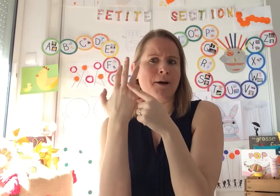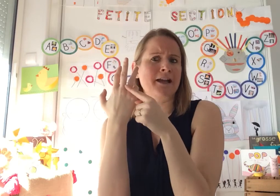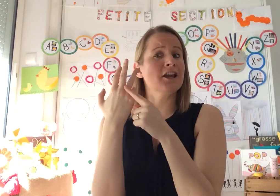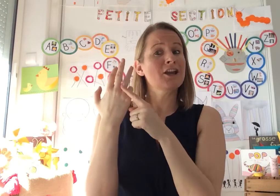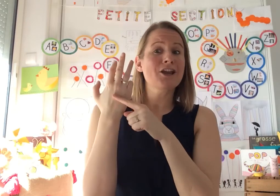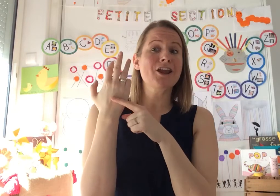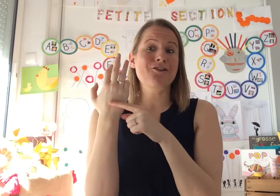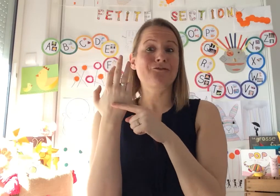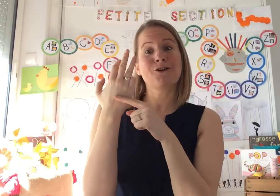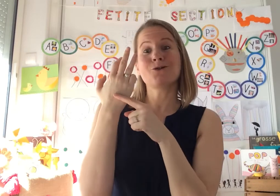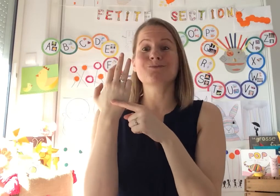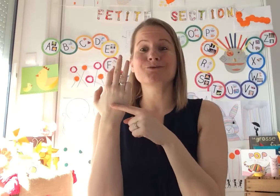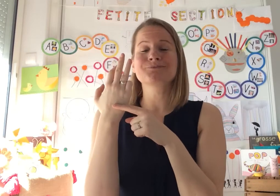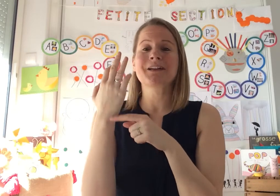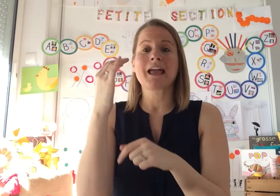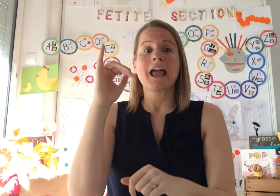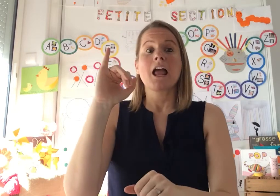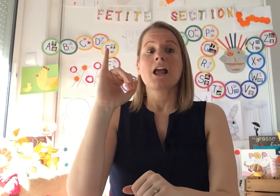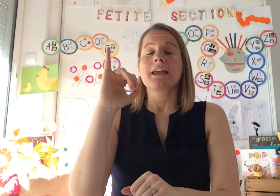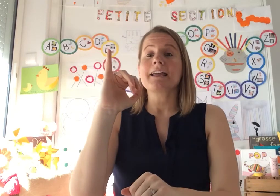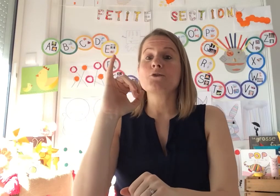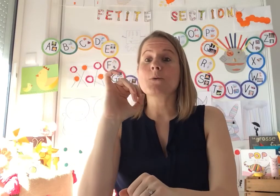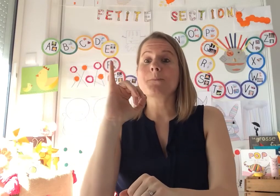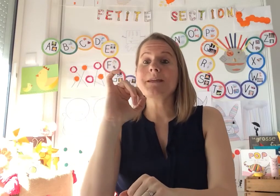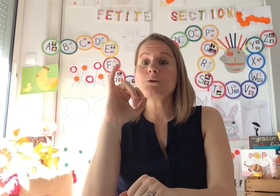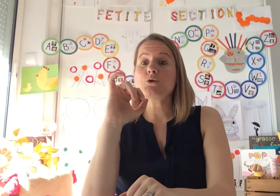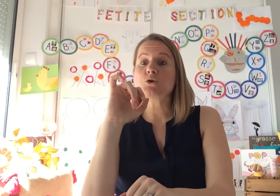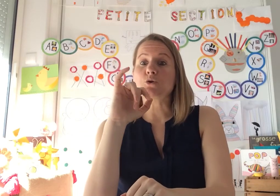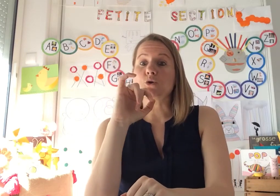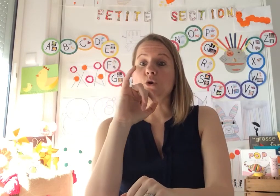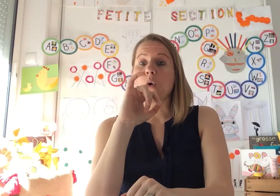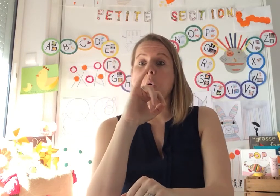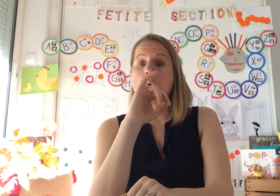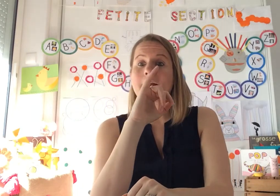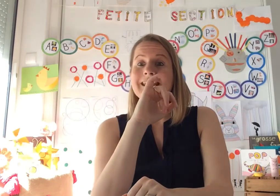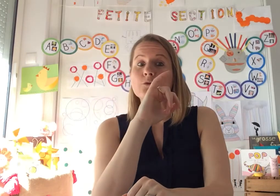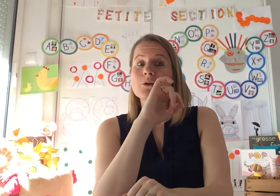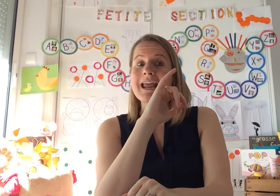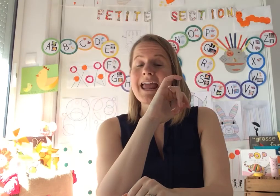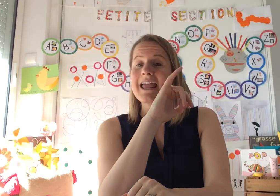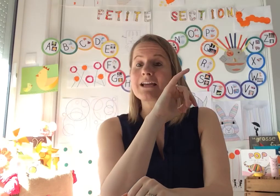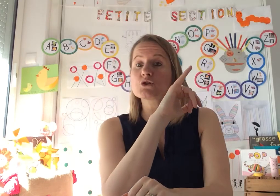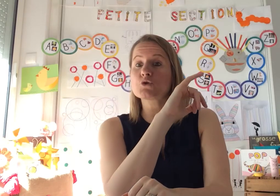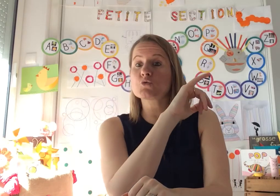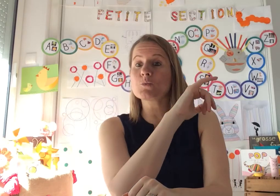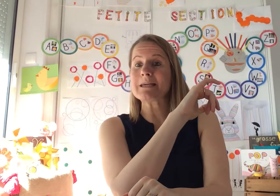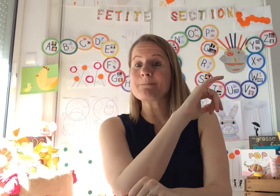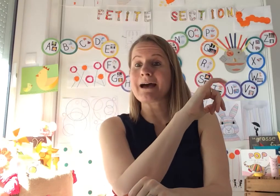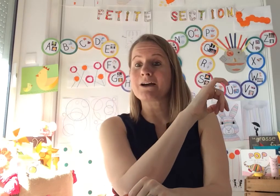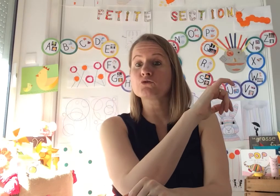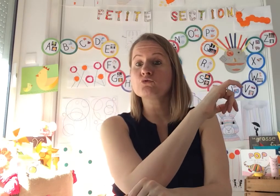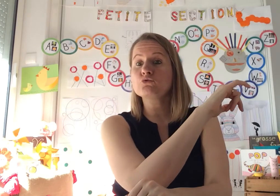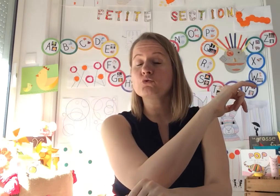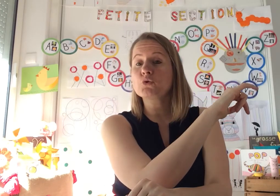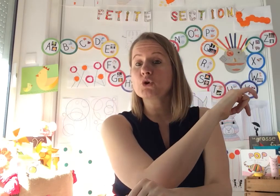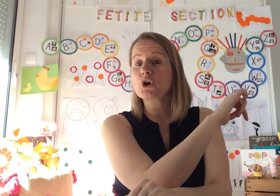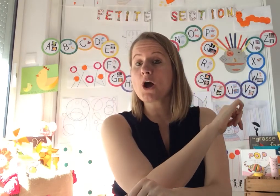bague, il fait le beau. Le minuscule auriculaire suit partout comme